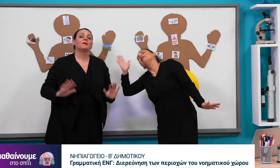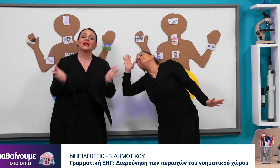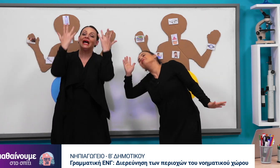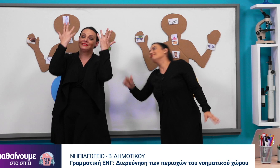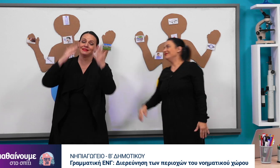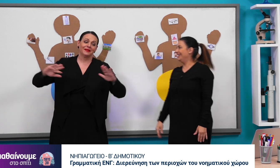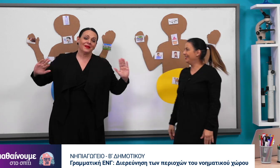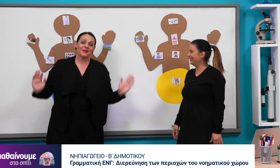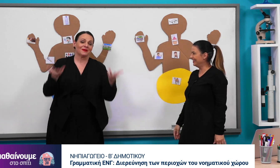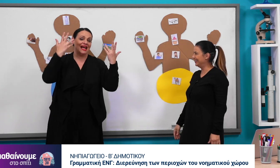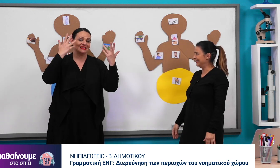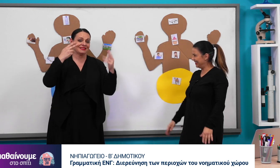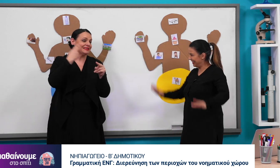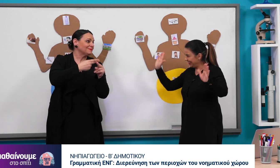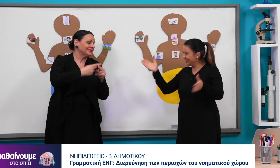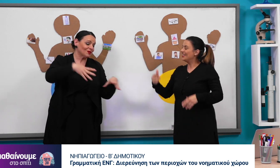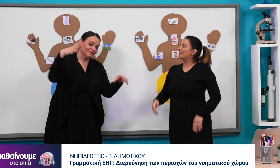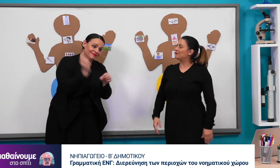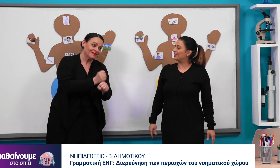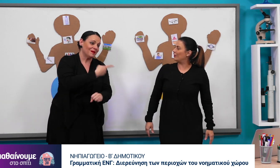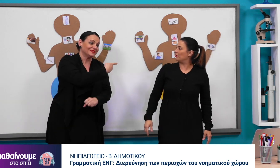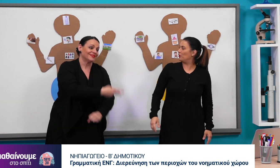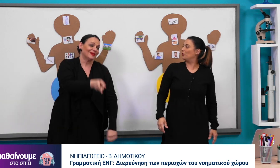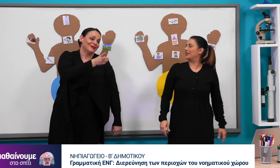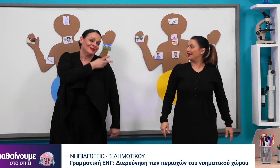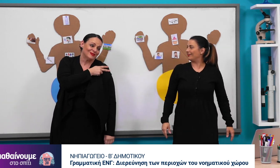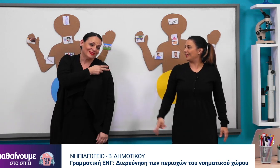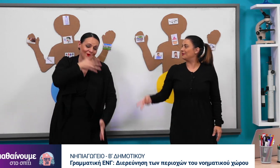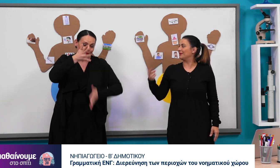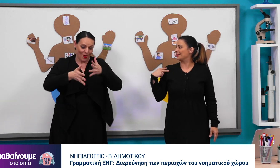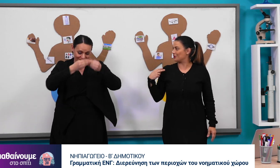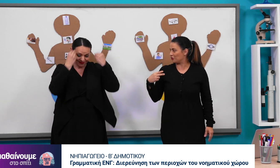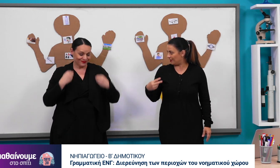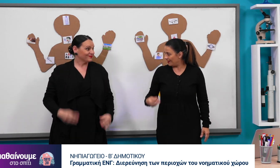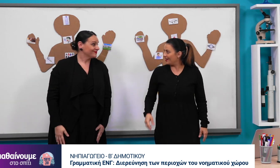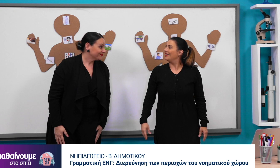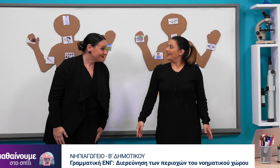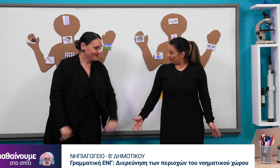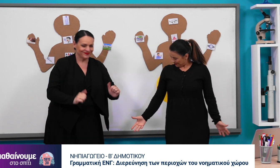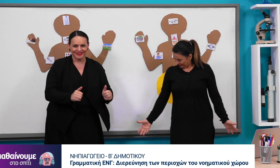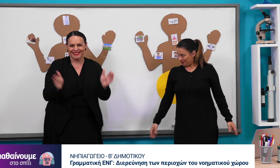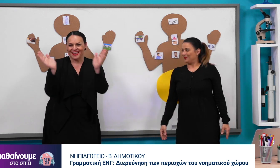Άργησες, αλλά δεν πειράζει. Δεν πειράζει, τα καταφέραμε. Σημαντικό, λοιπόν, ότι τα καταφέραμε, να είμαστε σωστοί. Μπράβο.